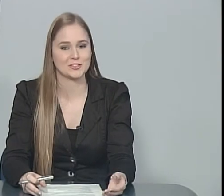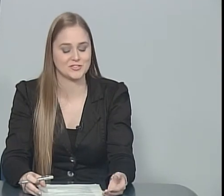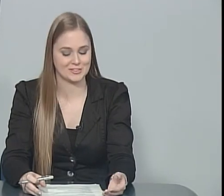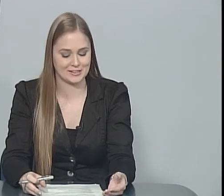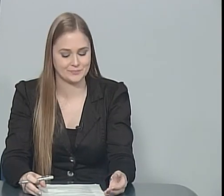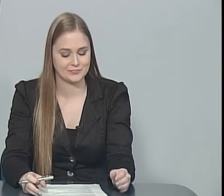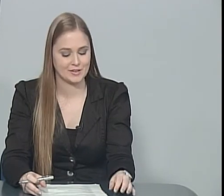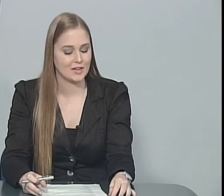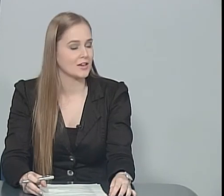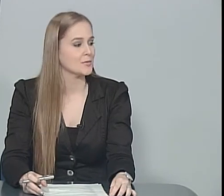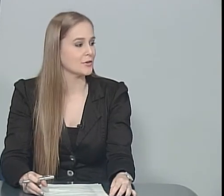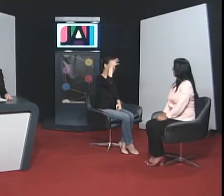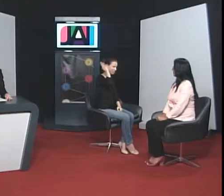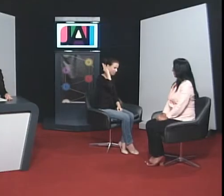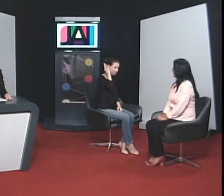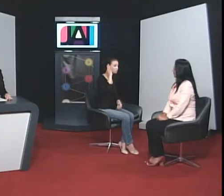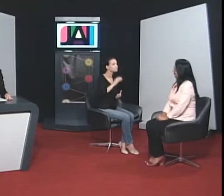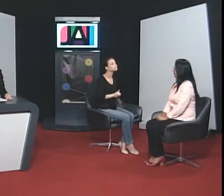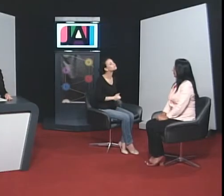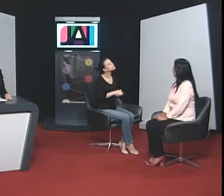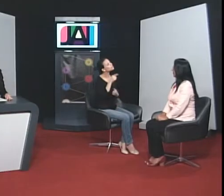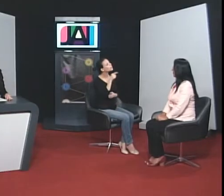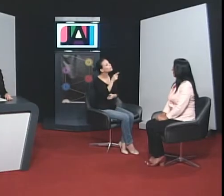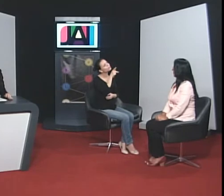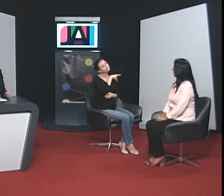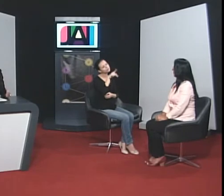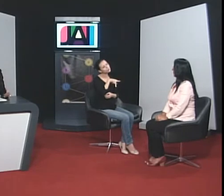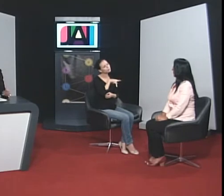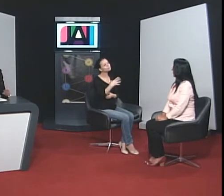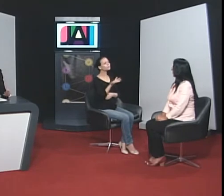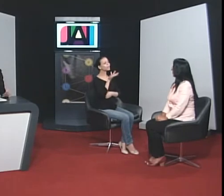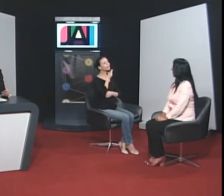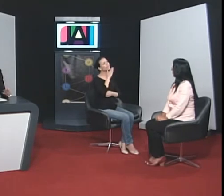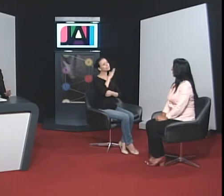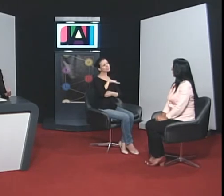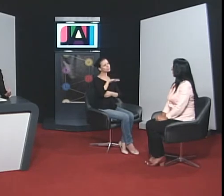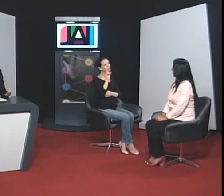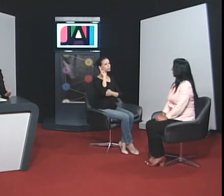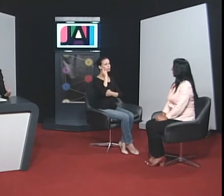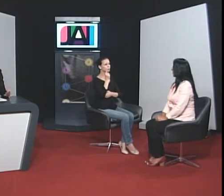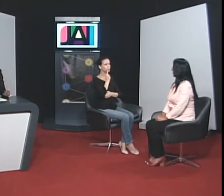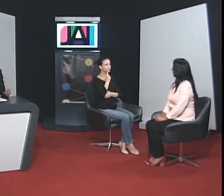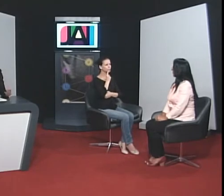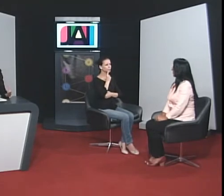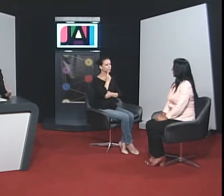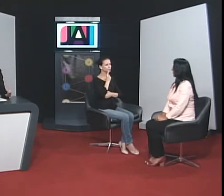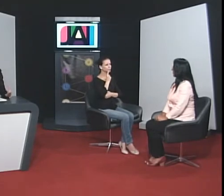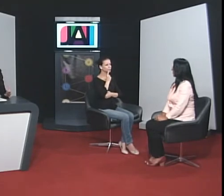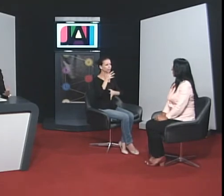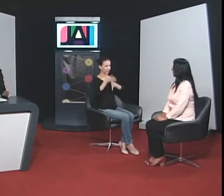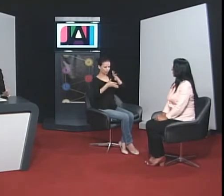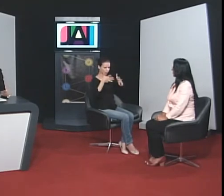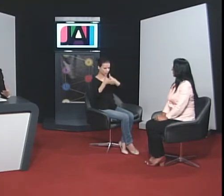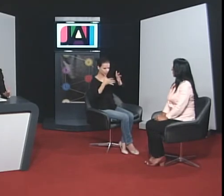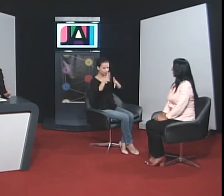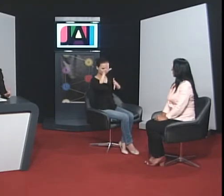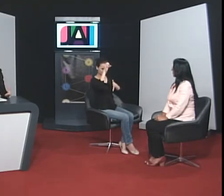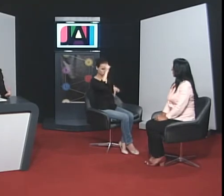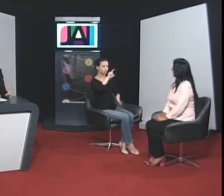Shirley. Professora, a criança surda deve aprender a língua de sinais como a primeira língua. Quando que ela deve aprender